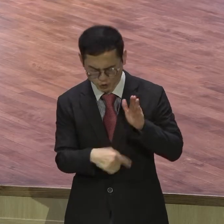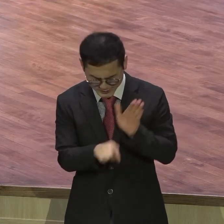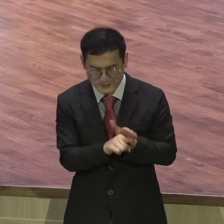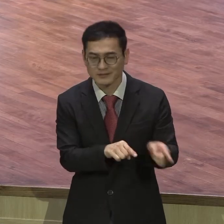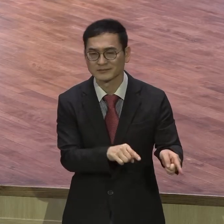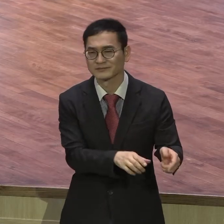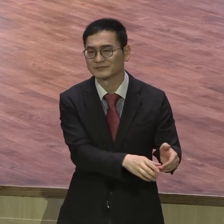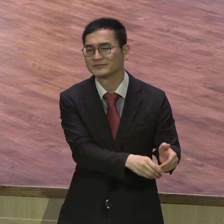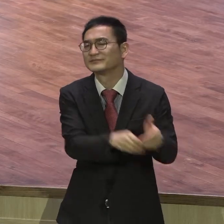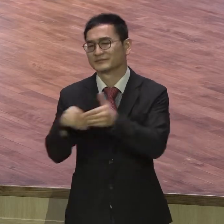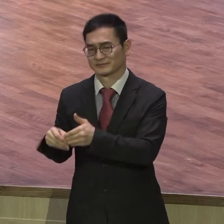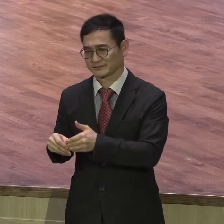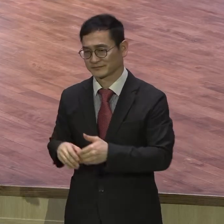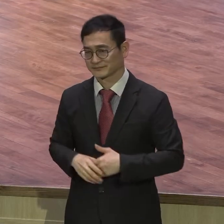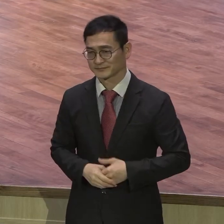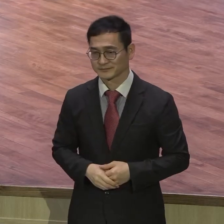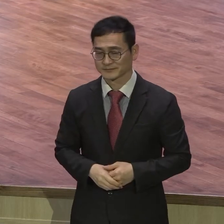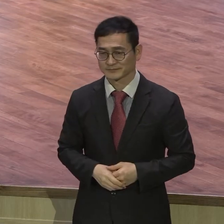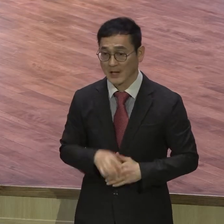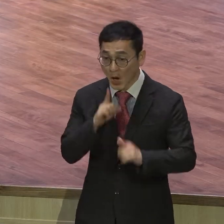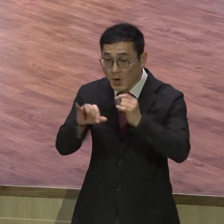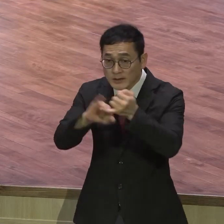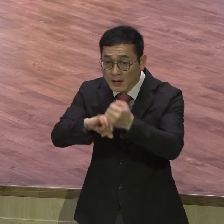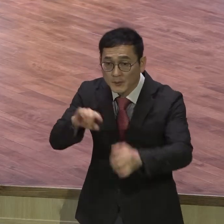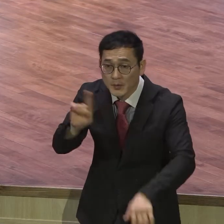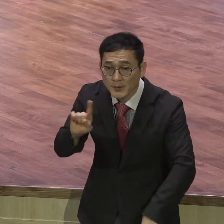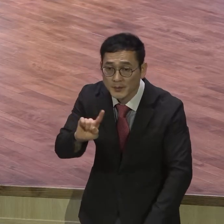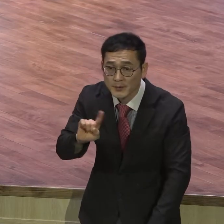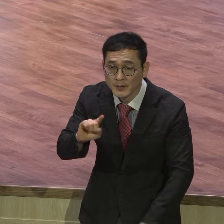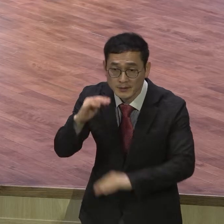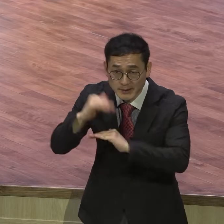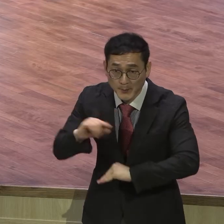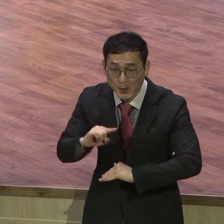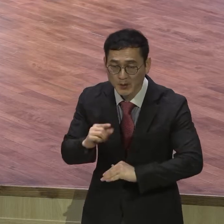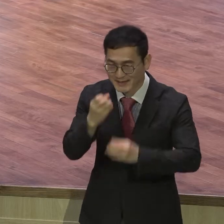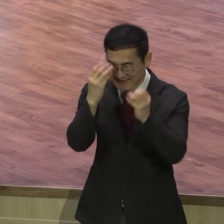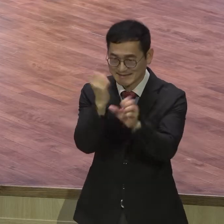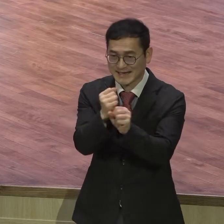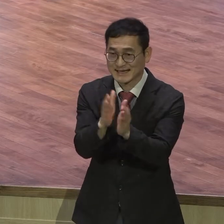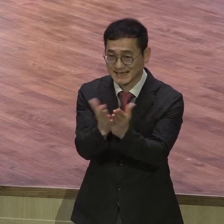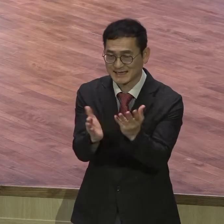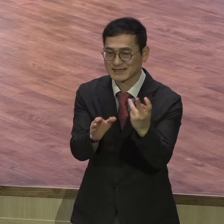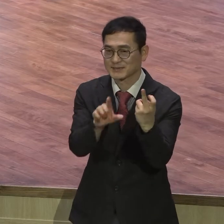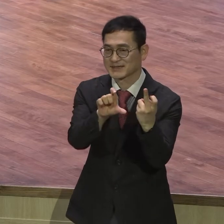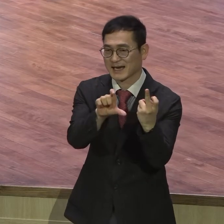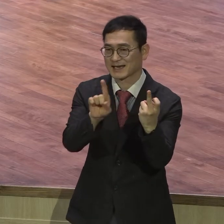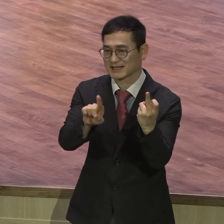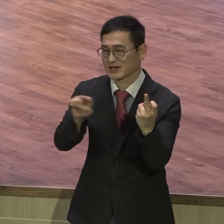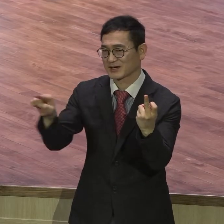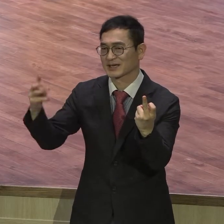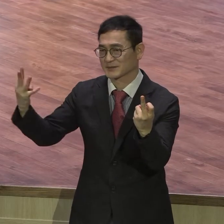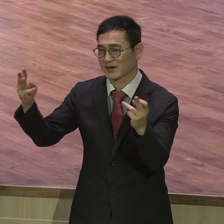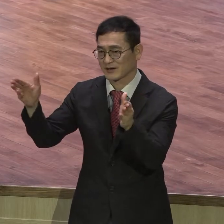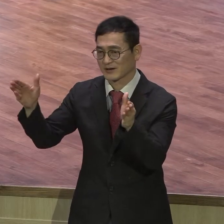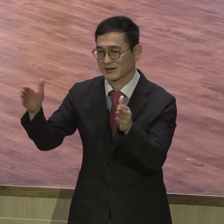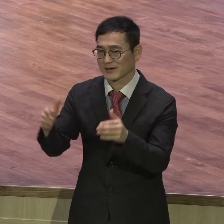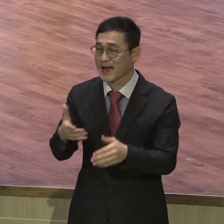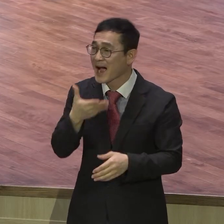거예요. 그 은약이 뭐냐. 장세기 12장 1절로 3절에 하나님은 아브라함과 은약을 하시고